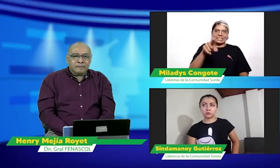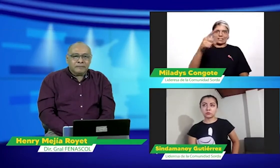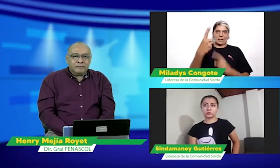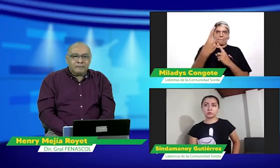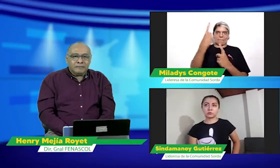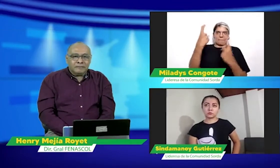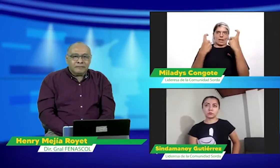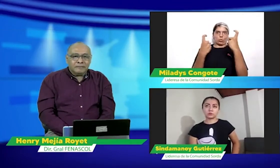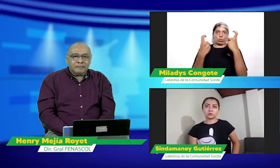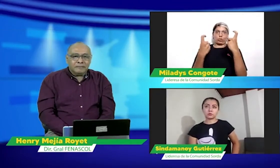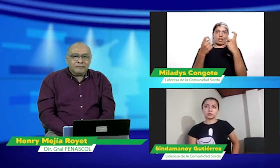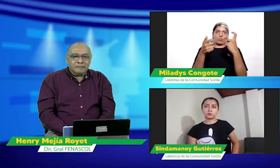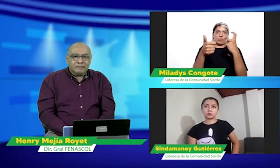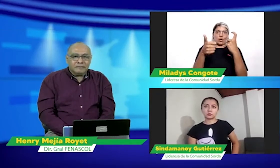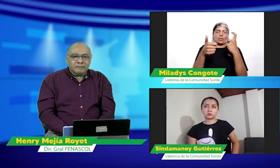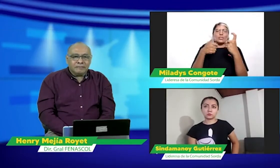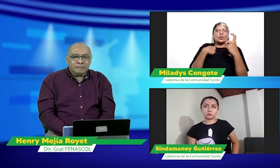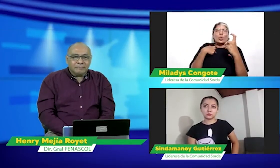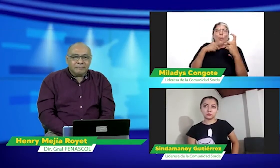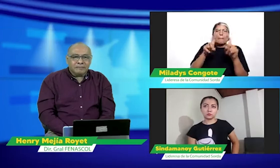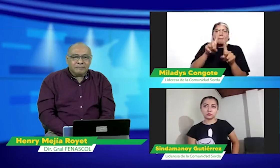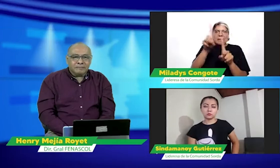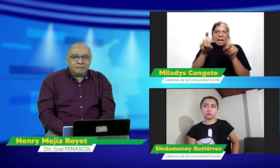Sí esa pregunta es muy buena